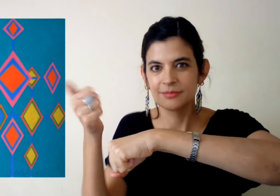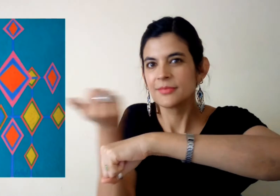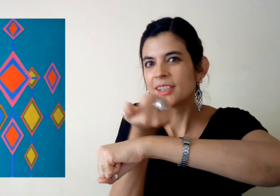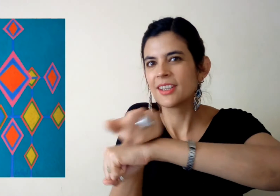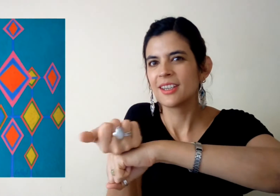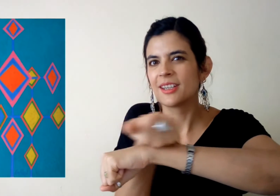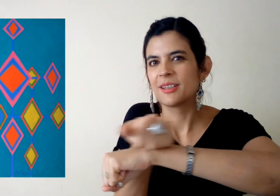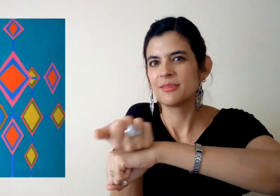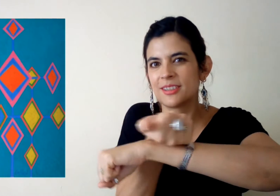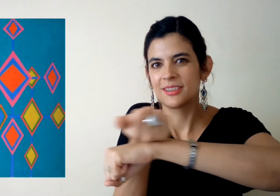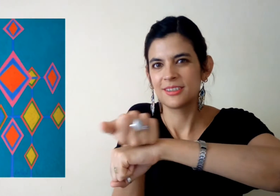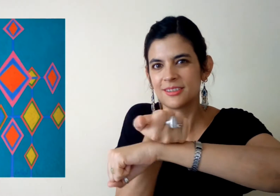Amarillo.